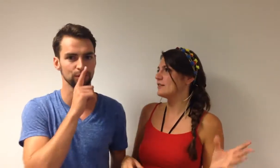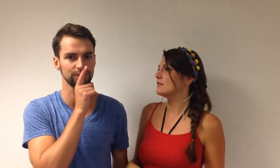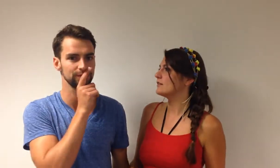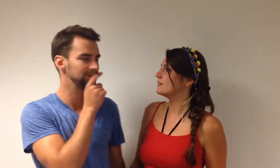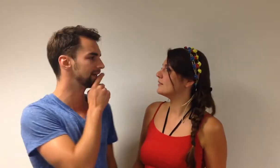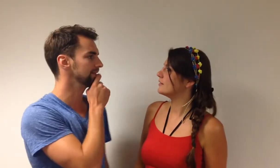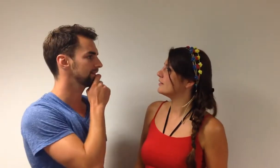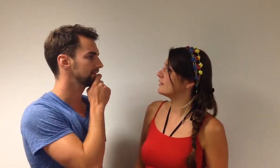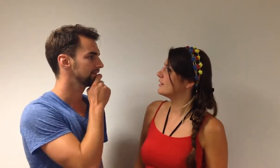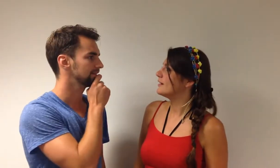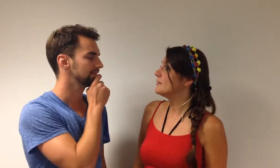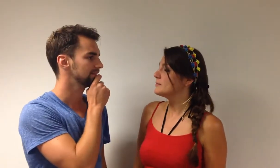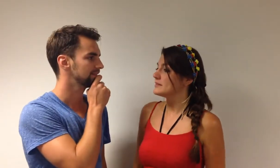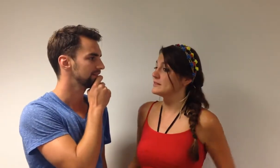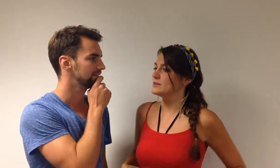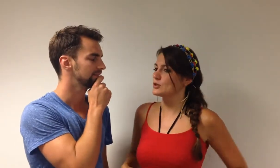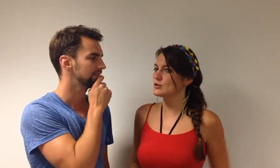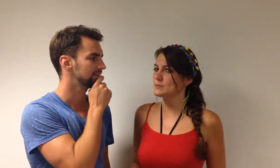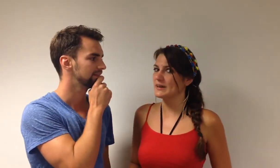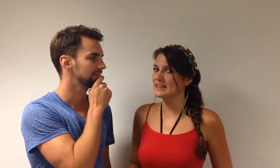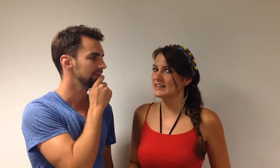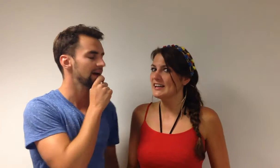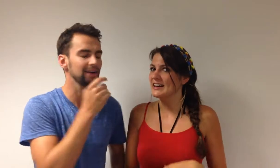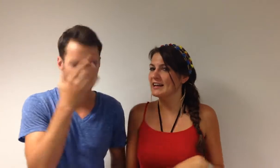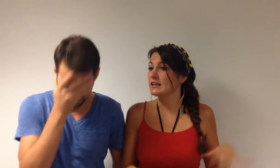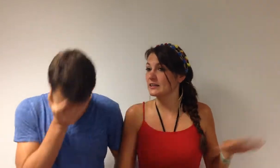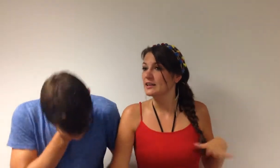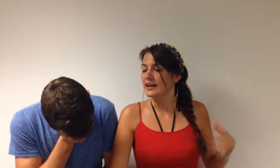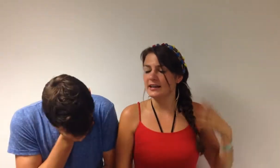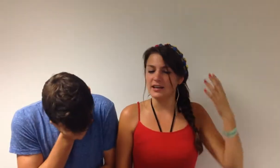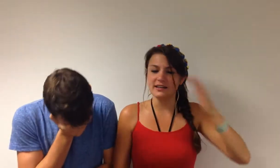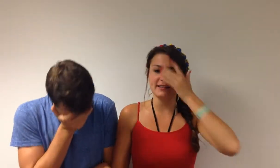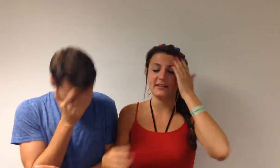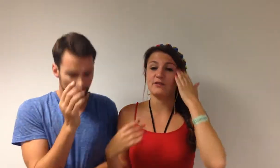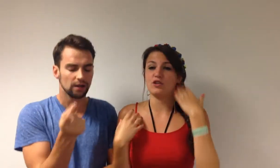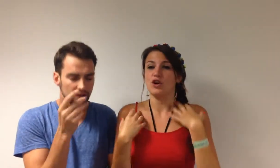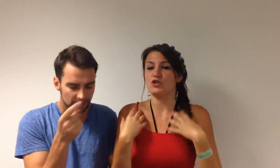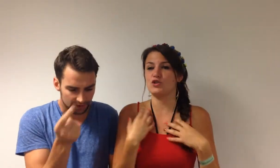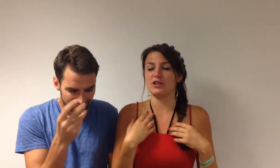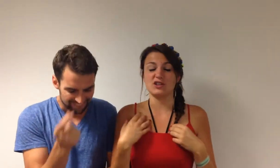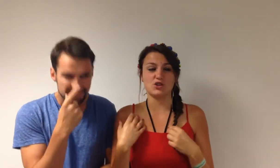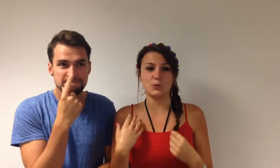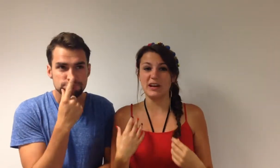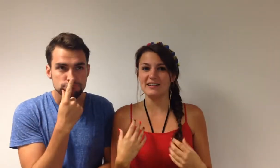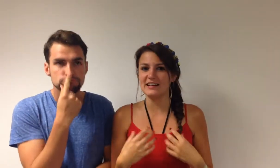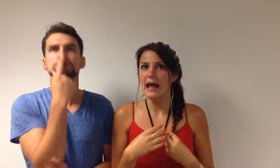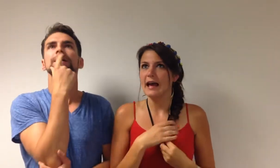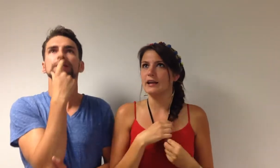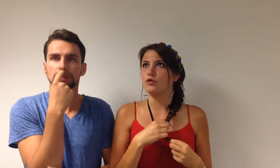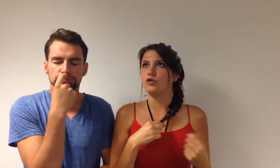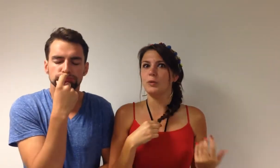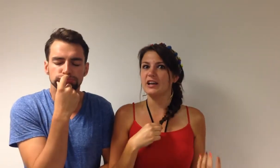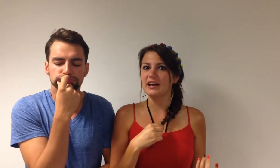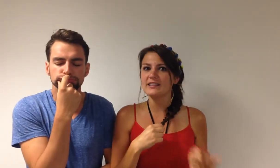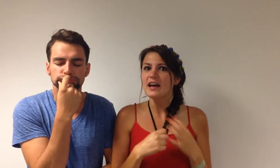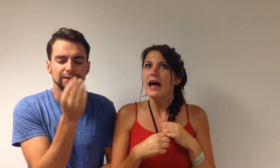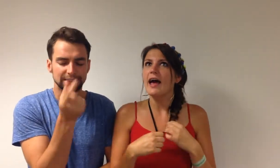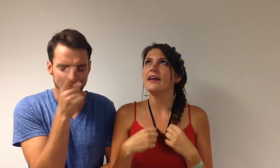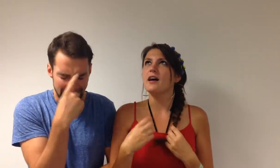blond. Wie dan? Een roos pakje. En die is een superheldin. En die heeft superkrachten. met de